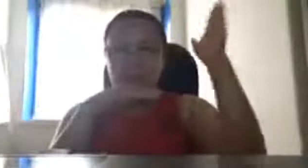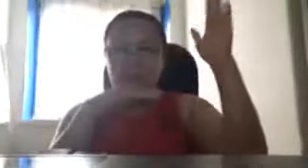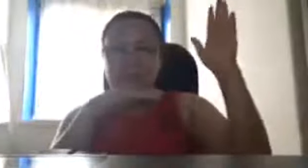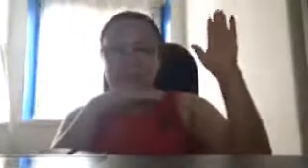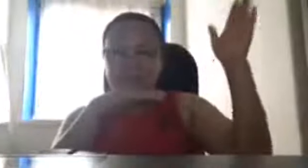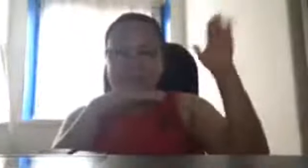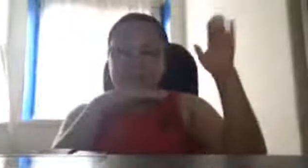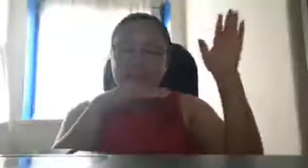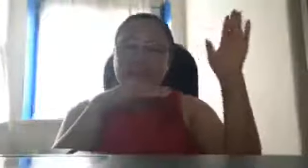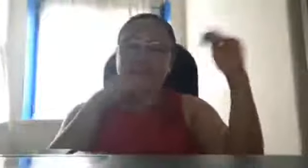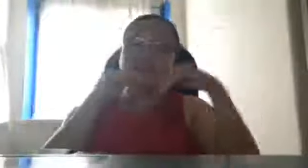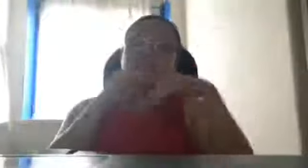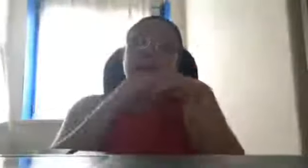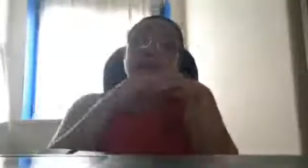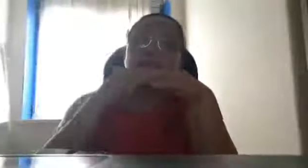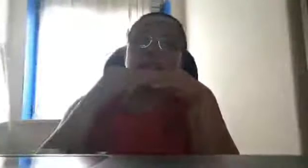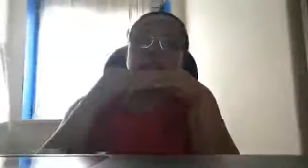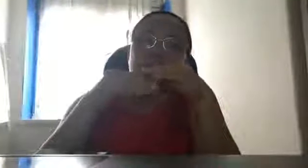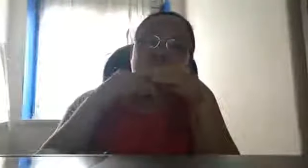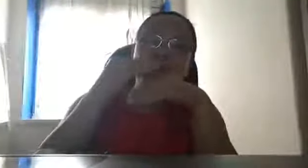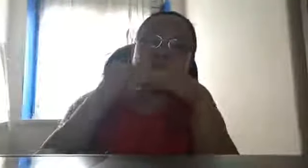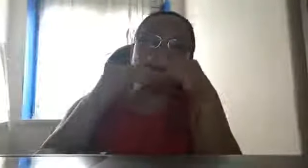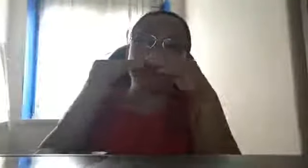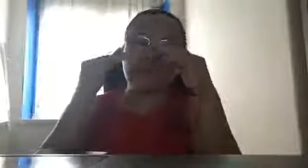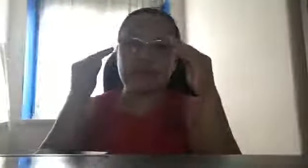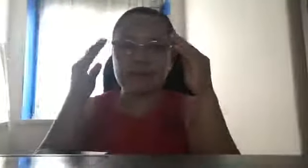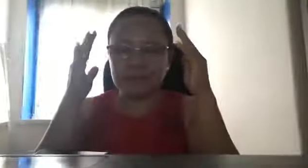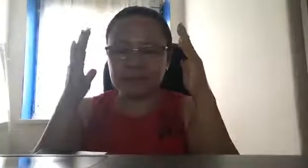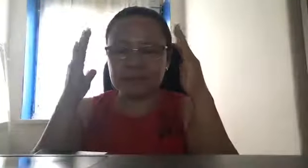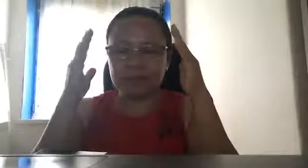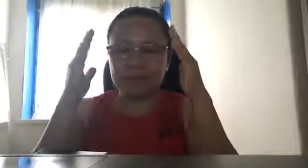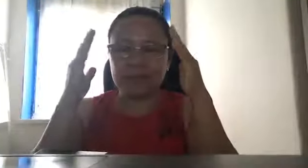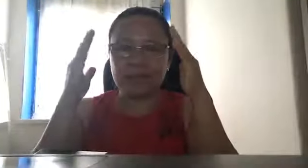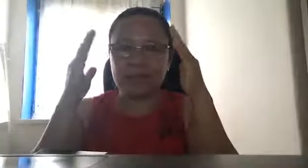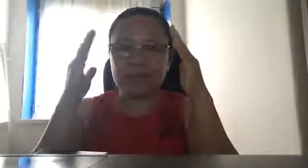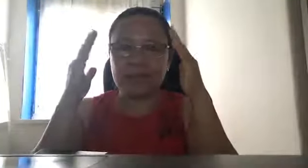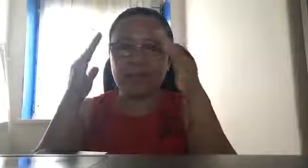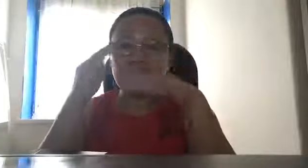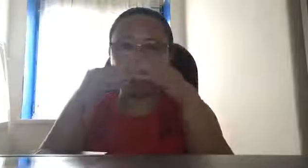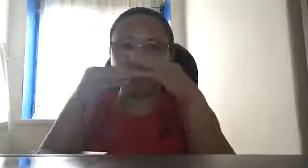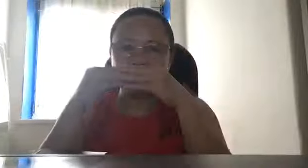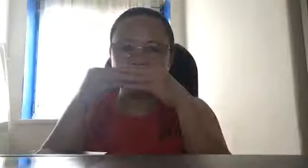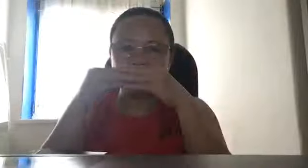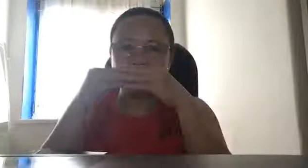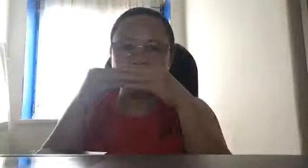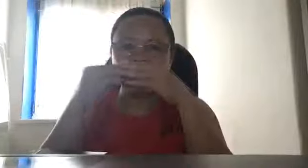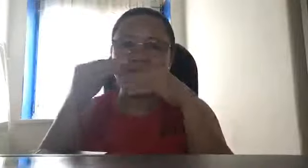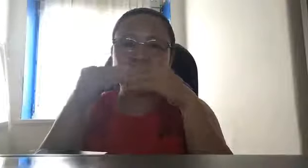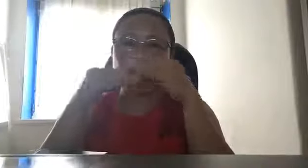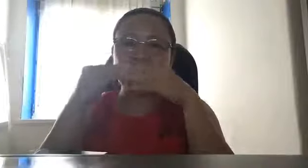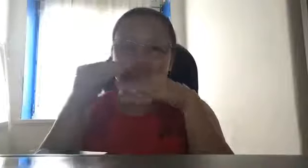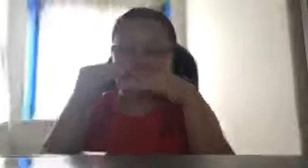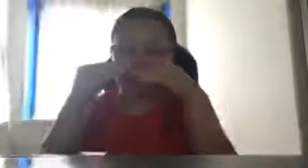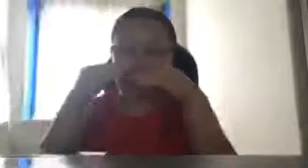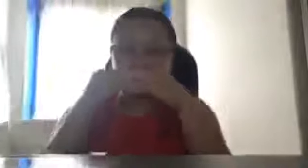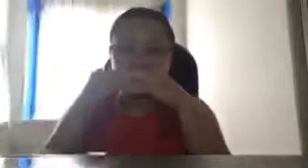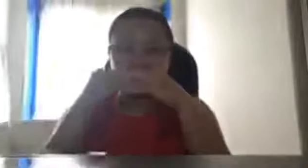mga, space scientists, tama yung kanilang, ah, logic, kasi, according sa kanila,